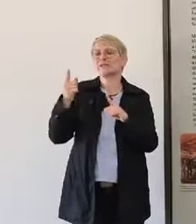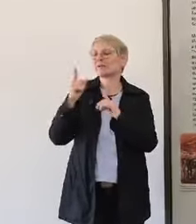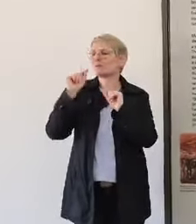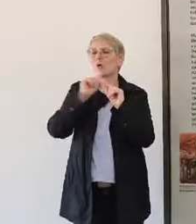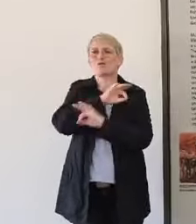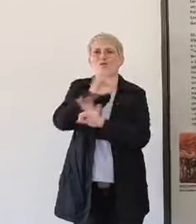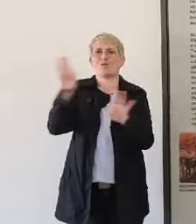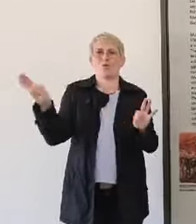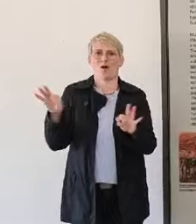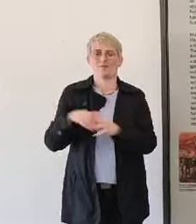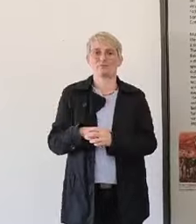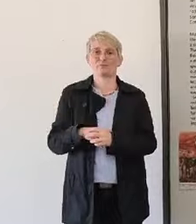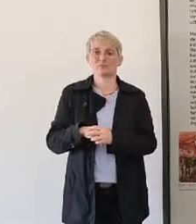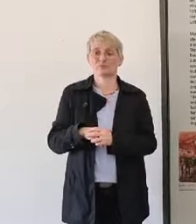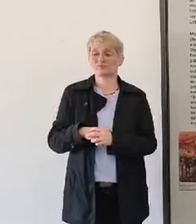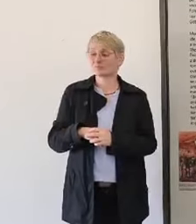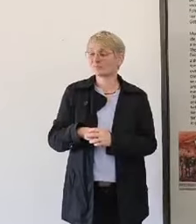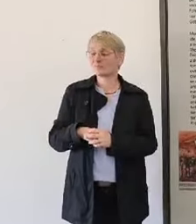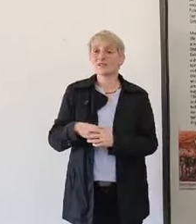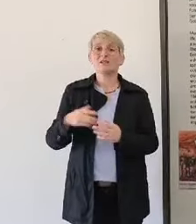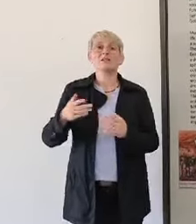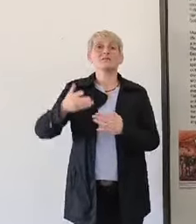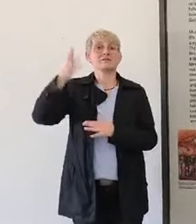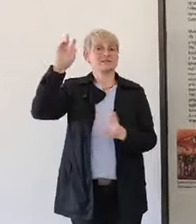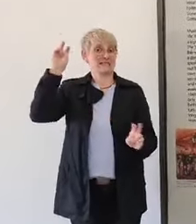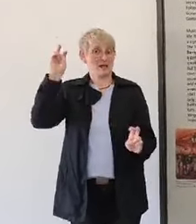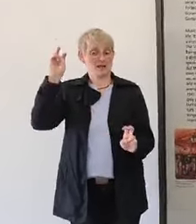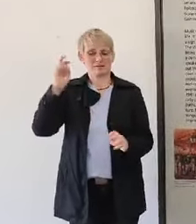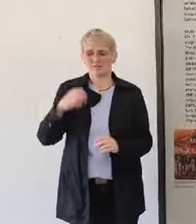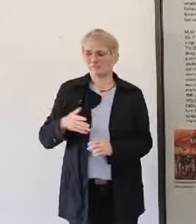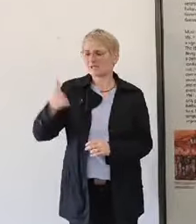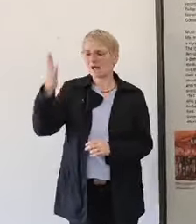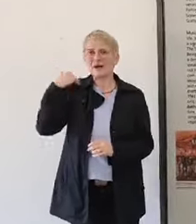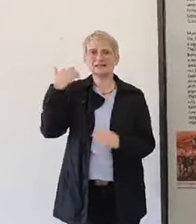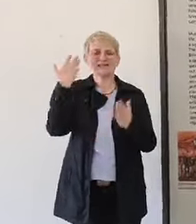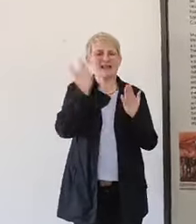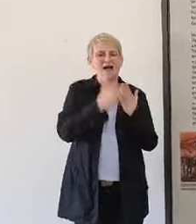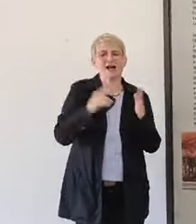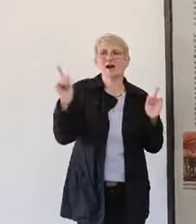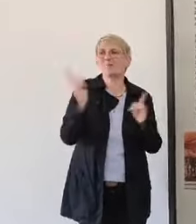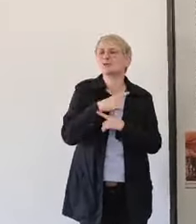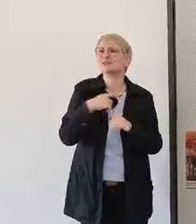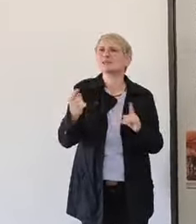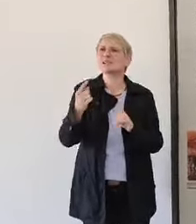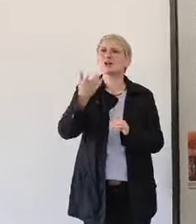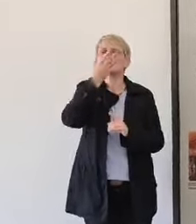If it was to us, from this Lager music lager-called little like time of a